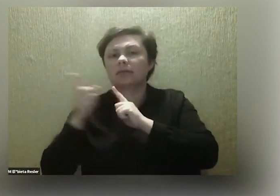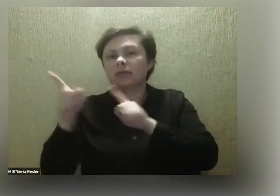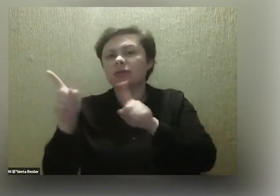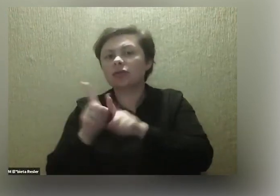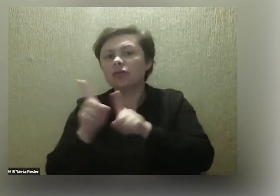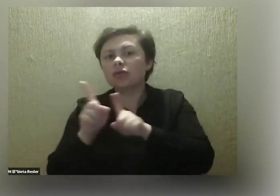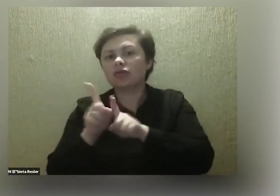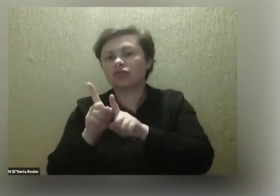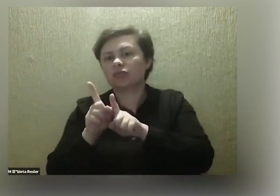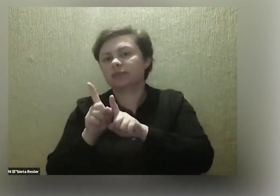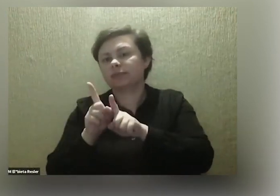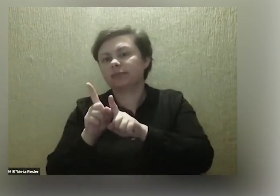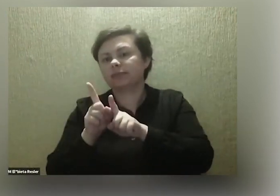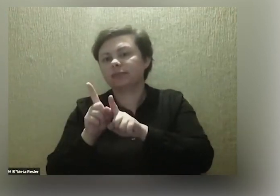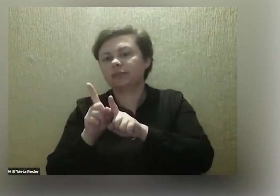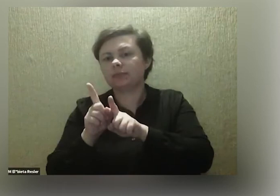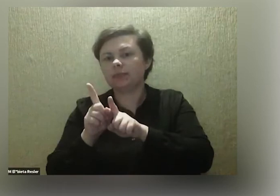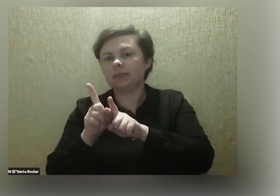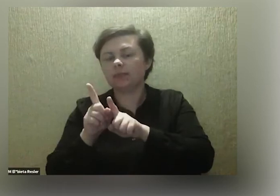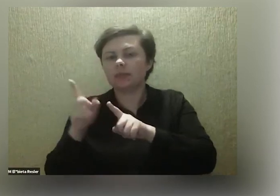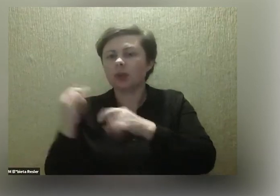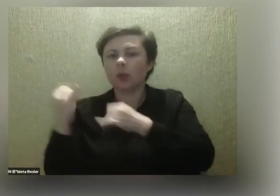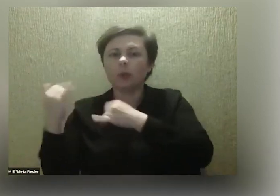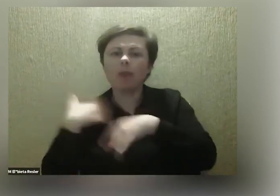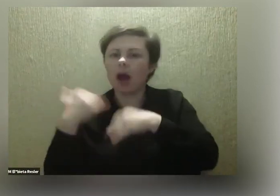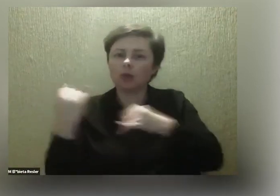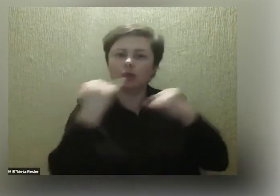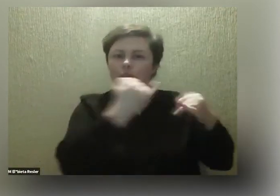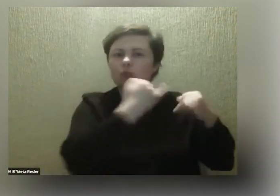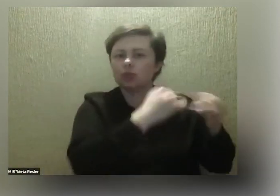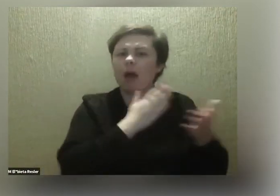takiej różnej pomocy generalnie.